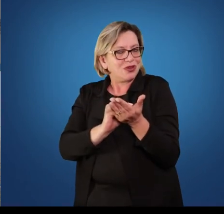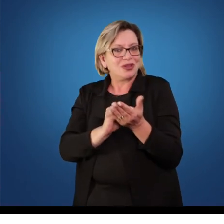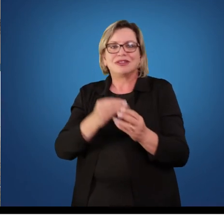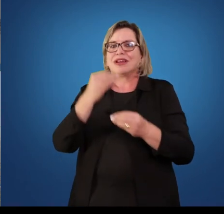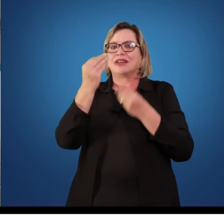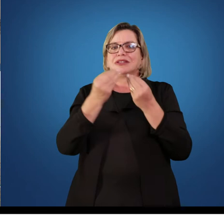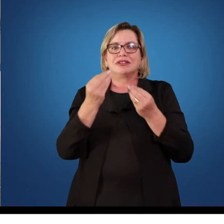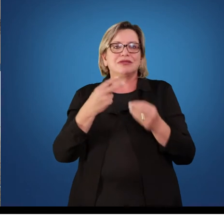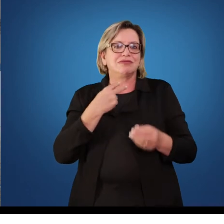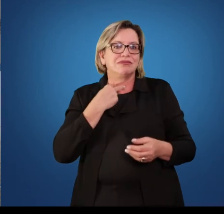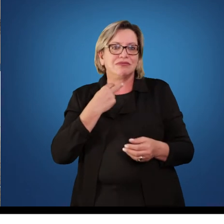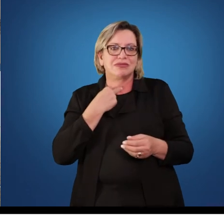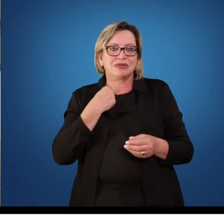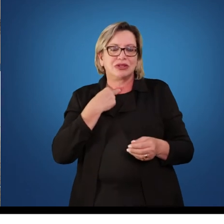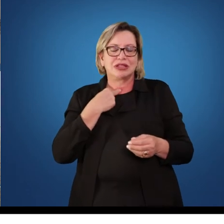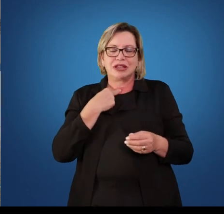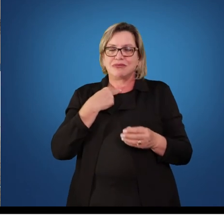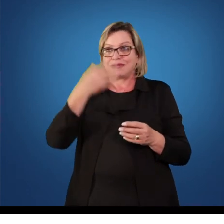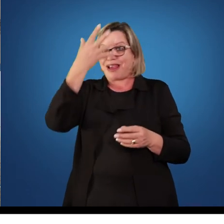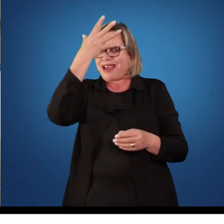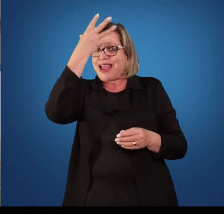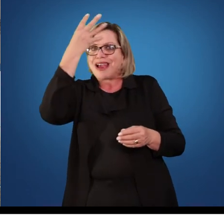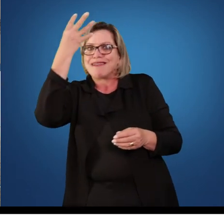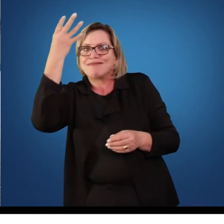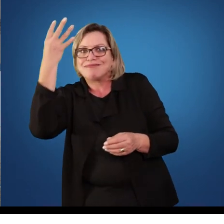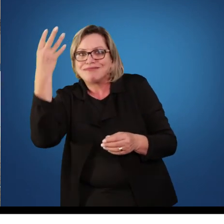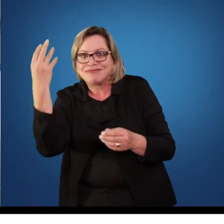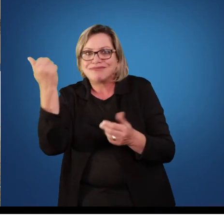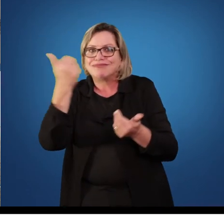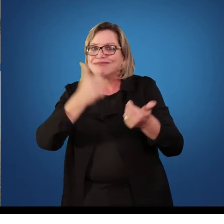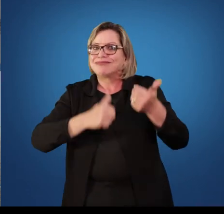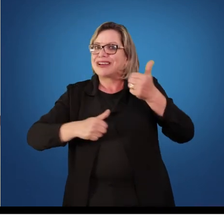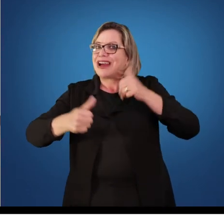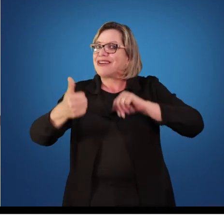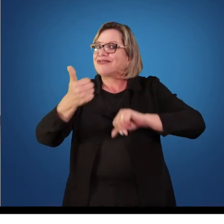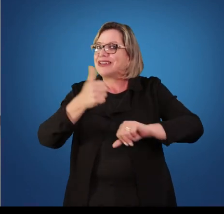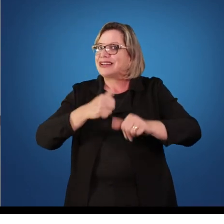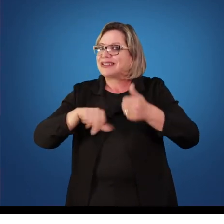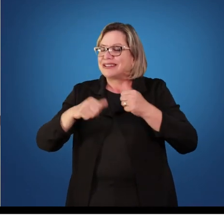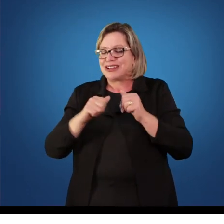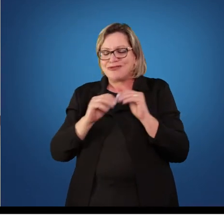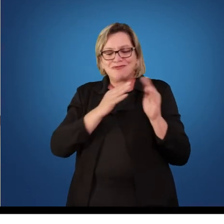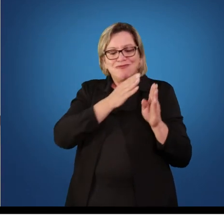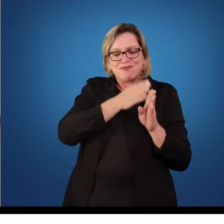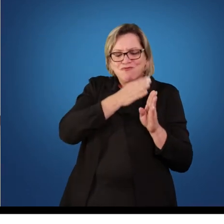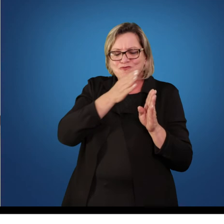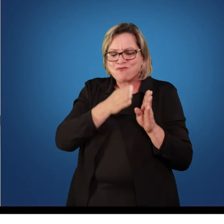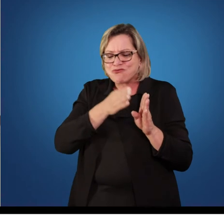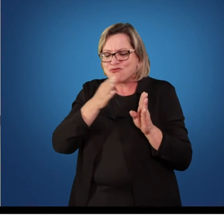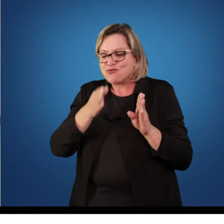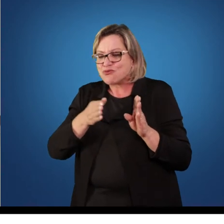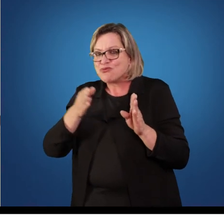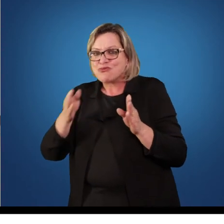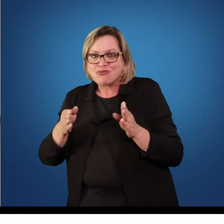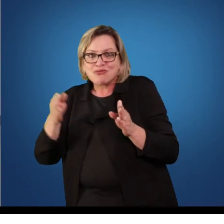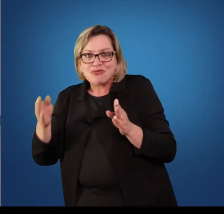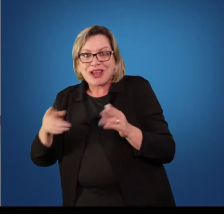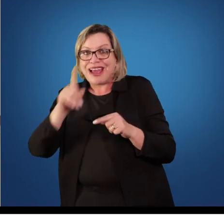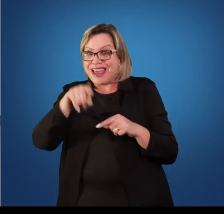não podemos perder de vista que a avaliação se traduz na forma de um processo. Então, a avaliação somativa, ela